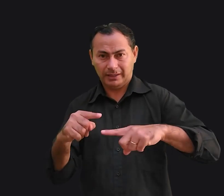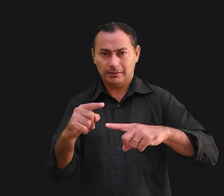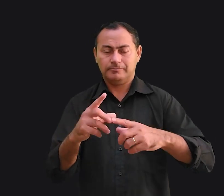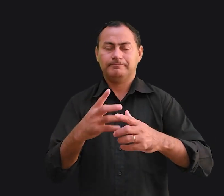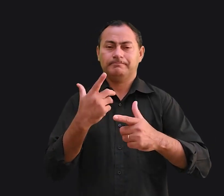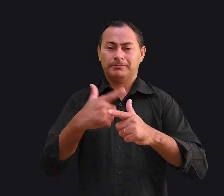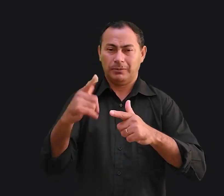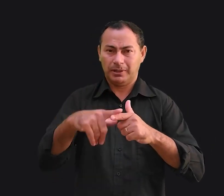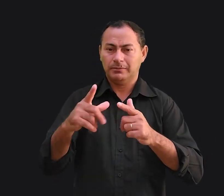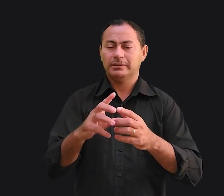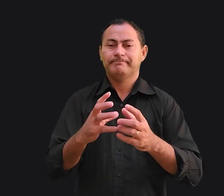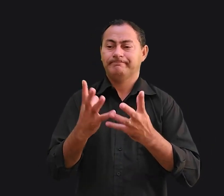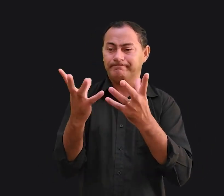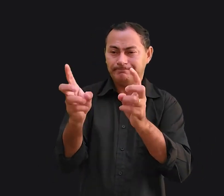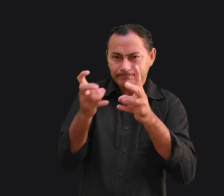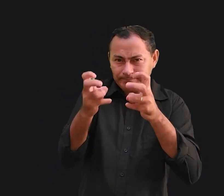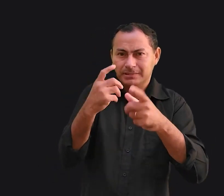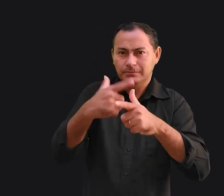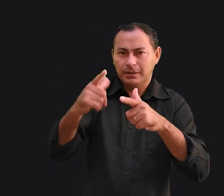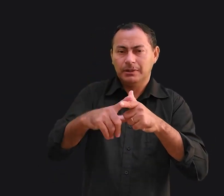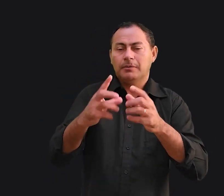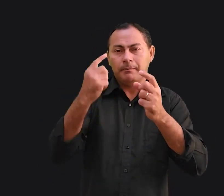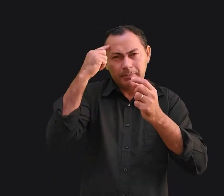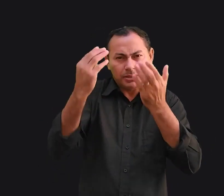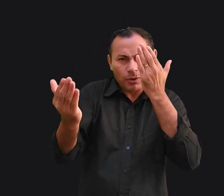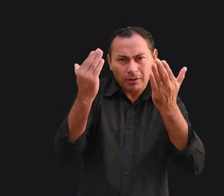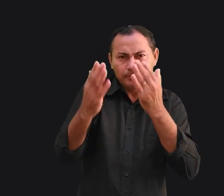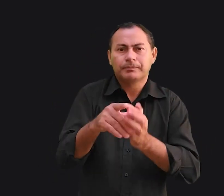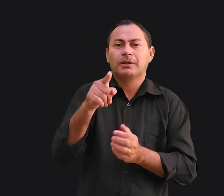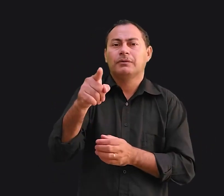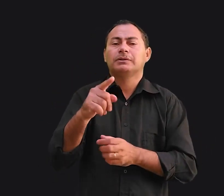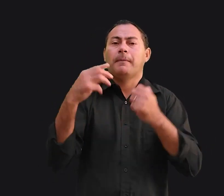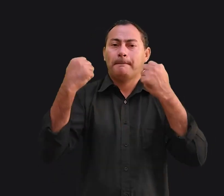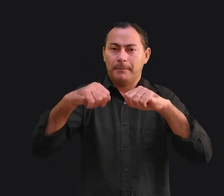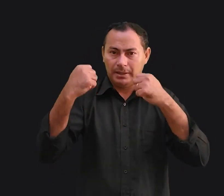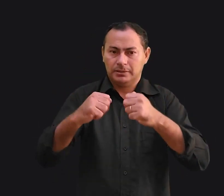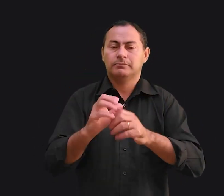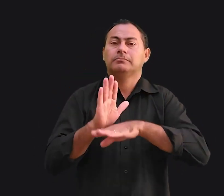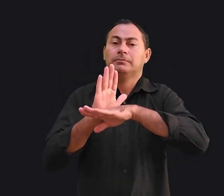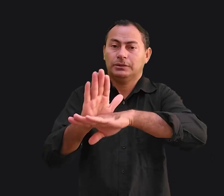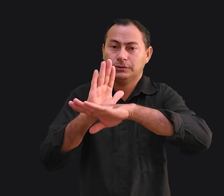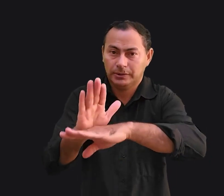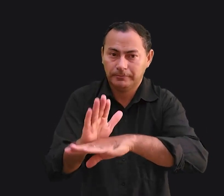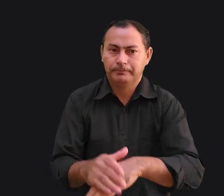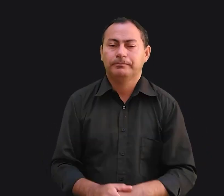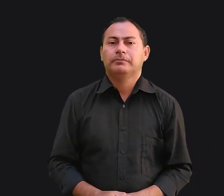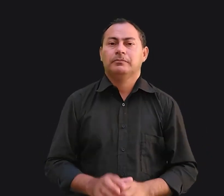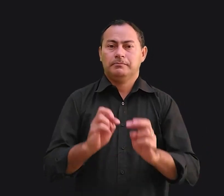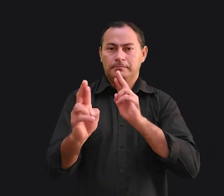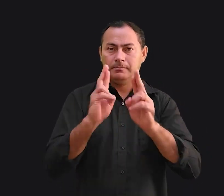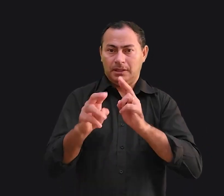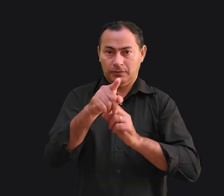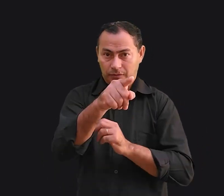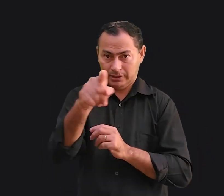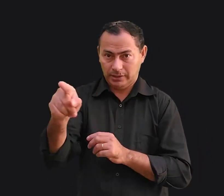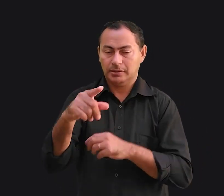paranoia e detecta esses problemas psicológicos então vocês precisam de ajuda. A relação de vocês estará